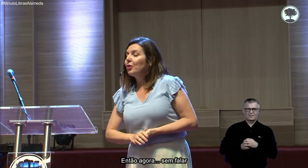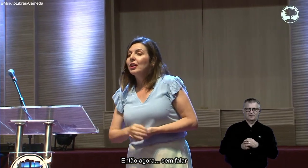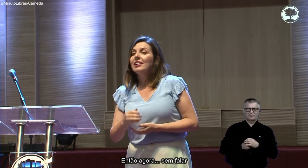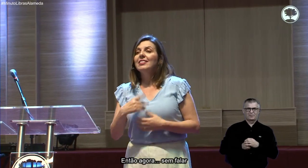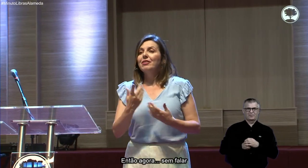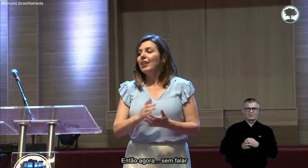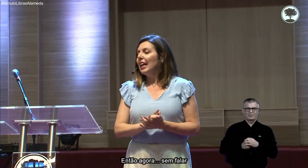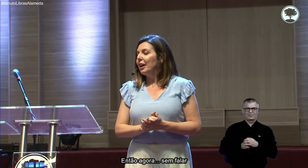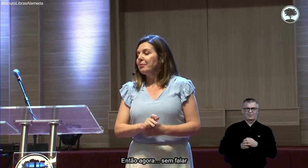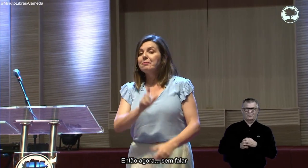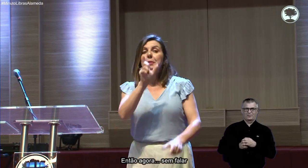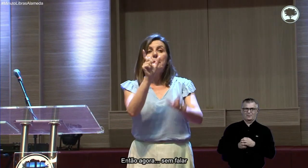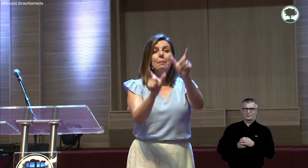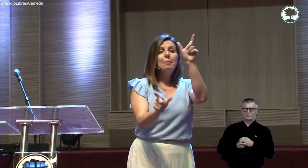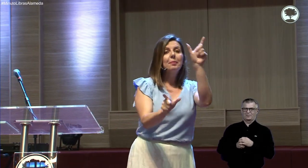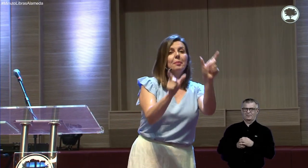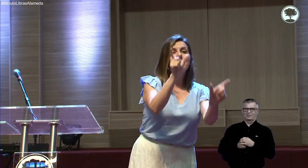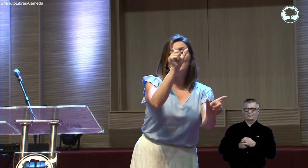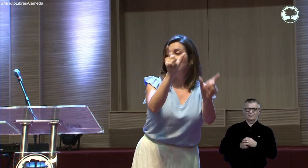Então, agora, sem falar.